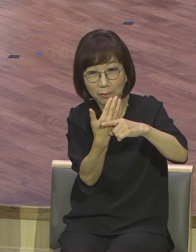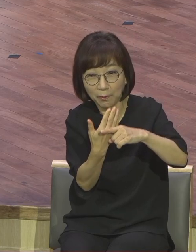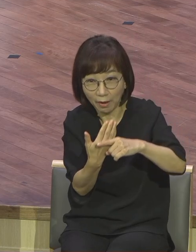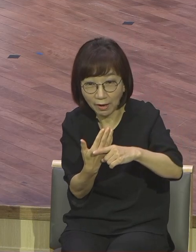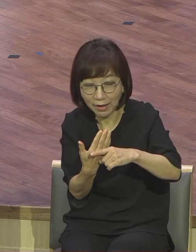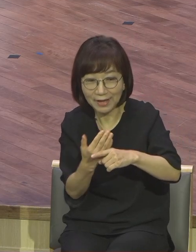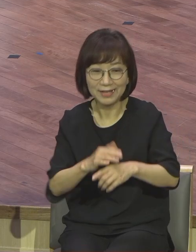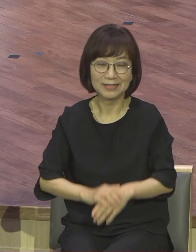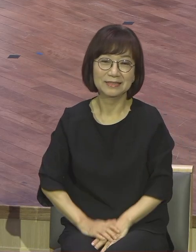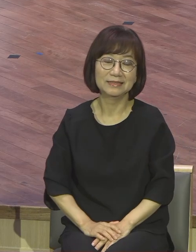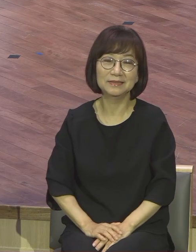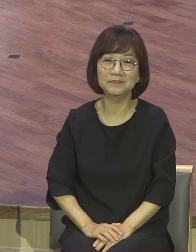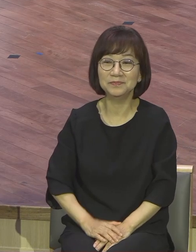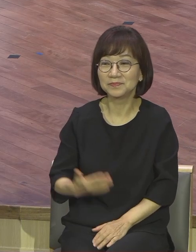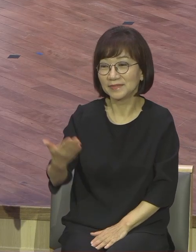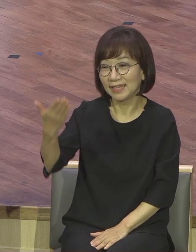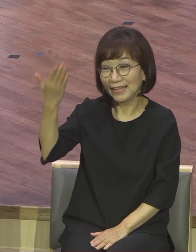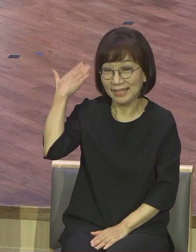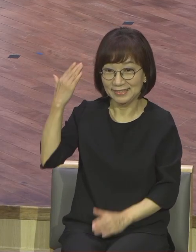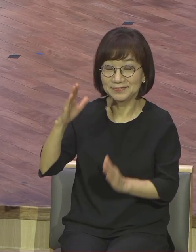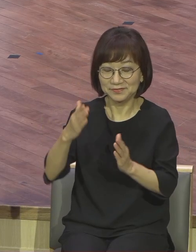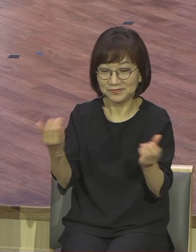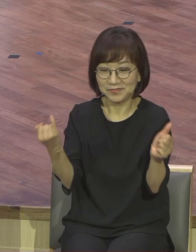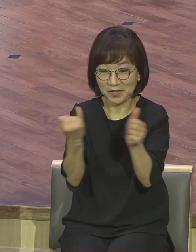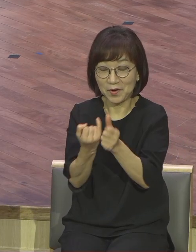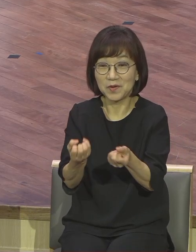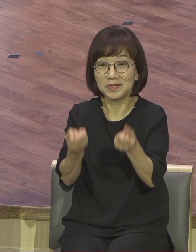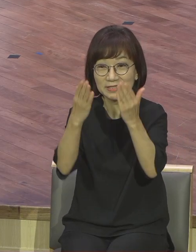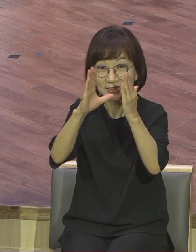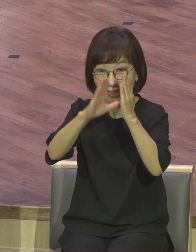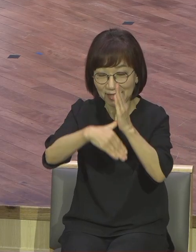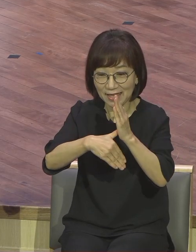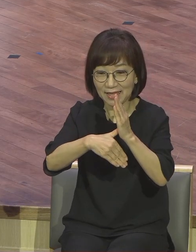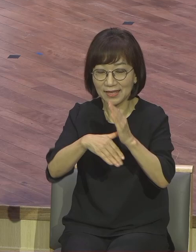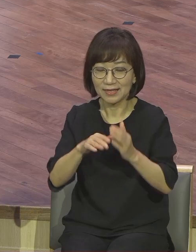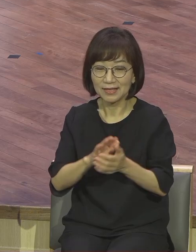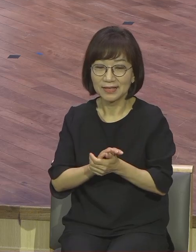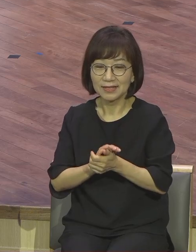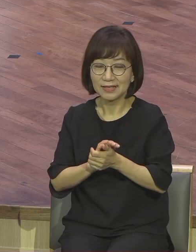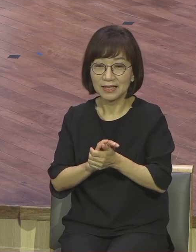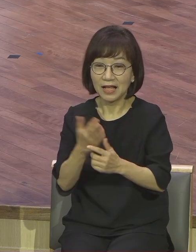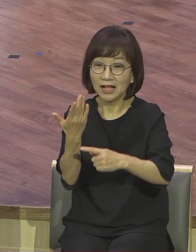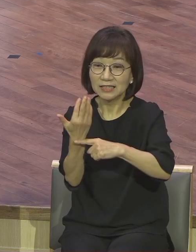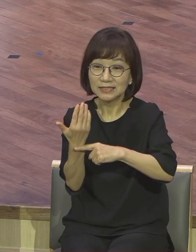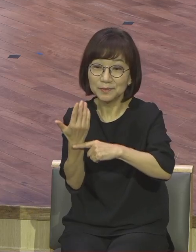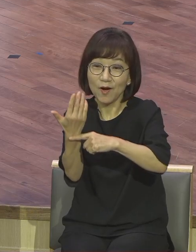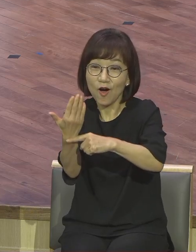신부의 행차에 등불을 들지 않으면 참여를 할 수 없었어요.